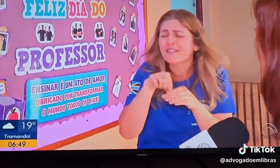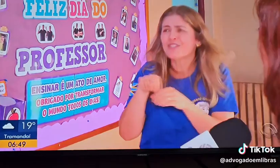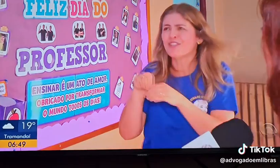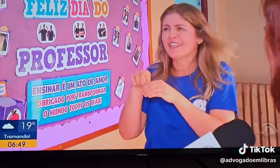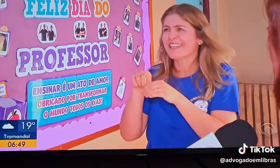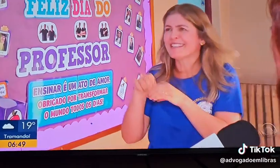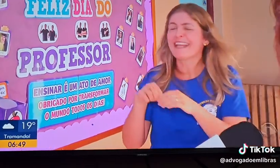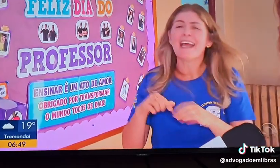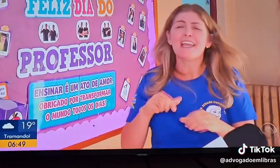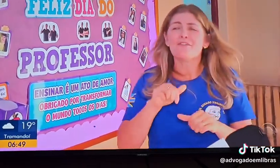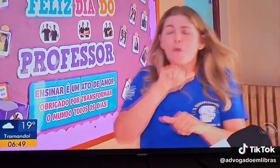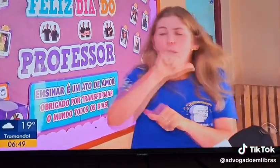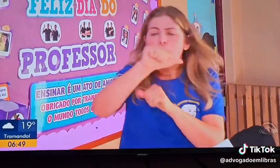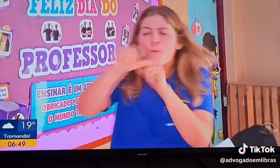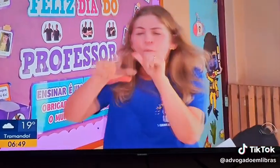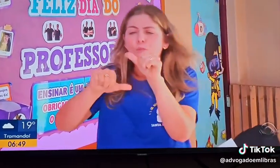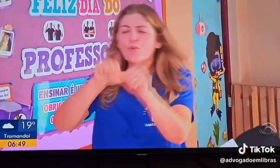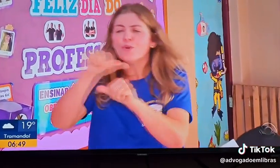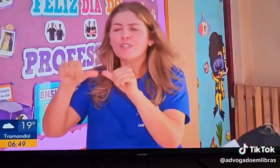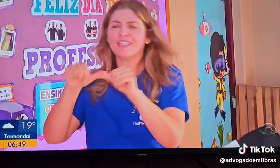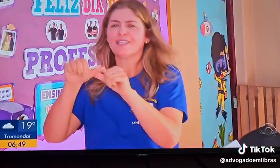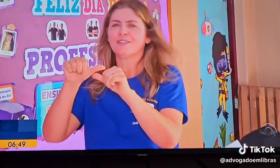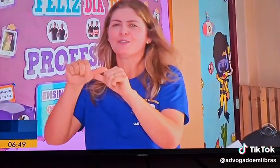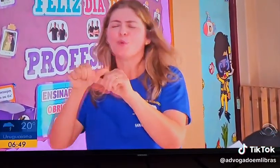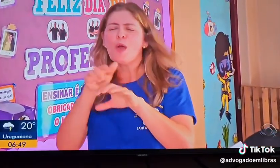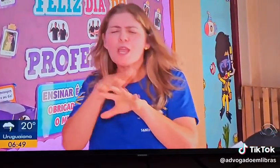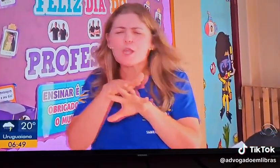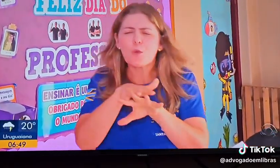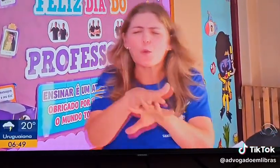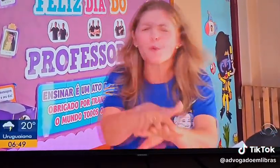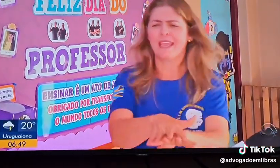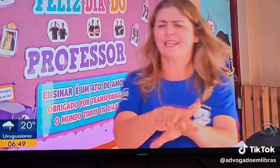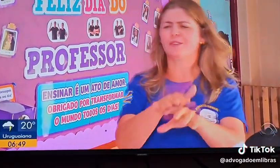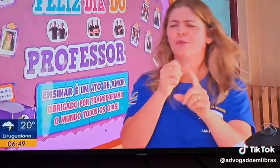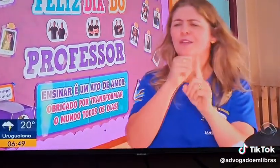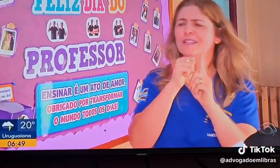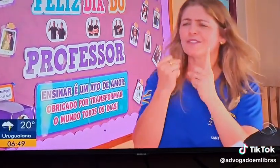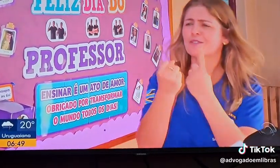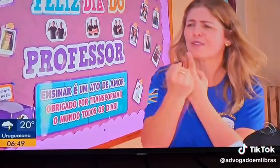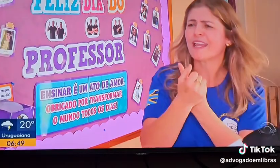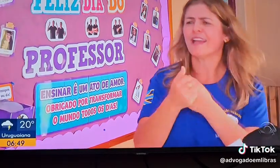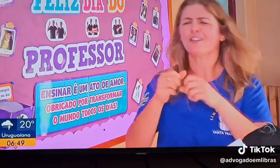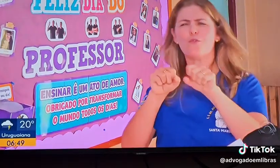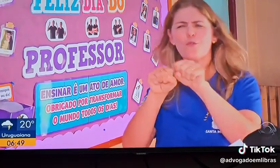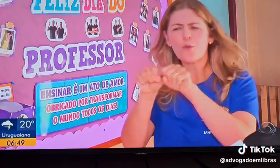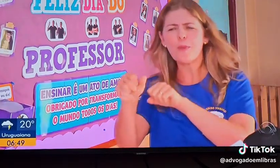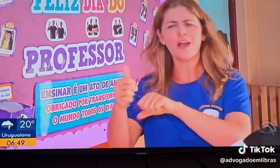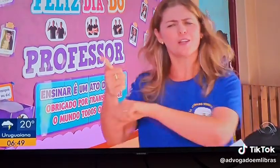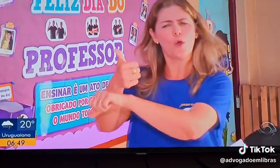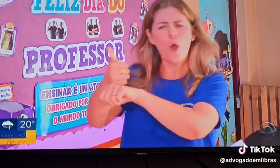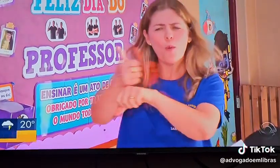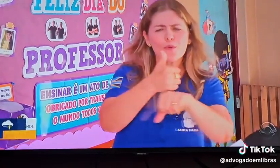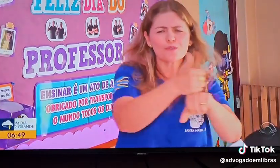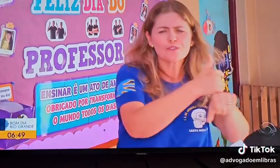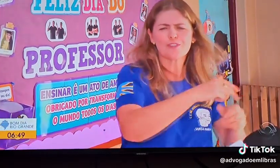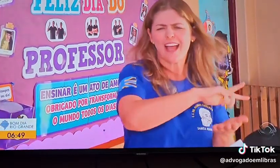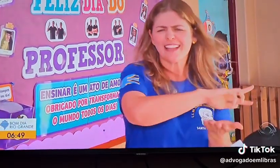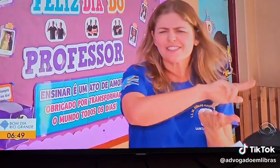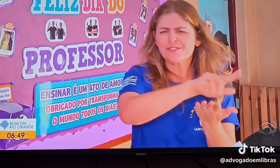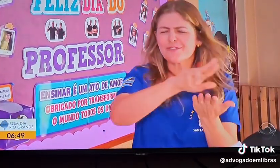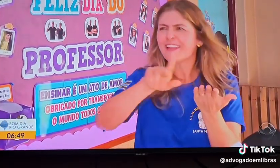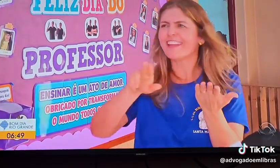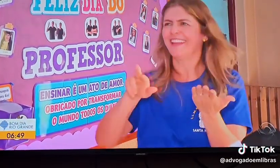plantando sementinhas e vamos mudando, incluindo a sociedade,